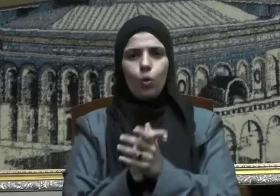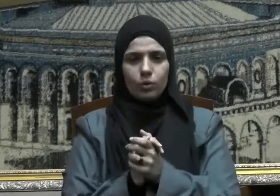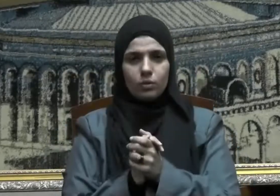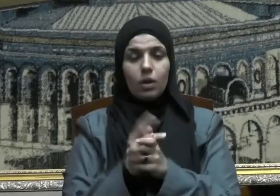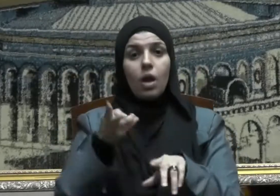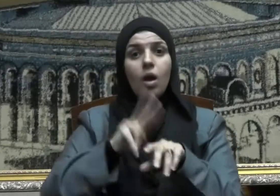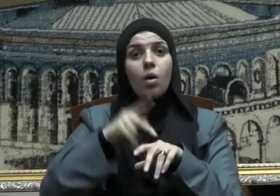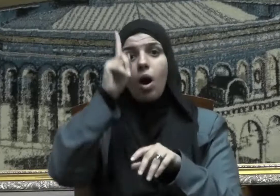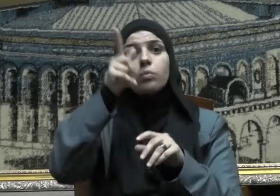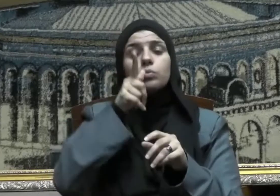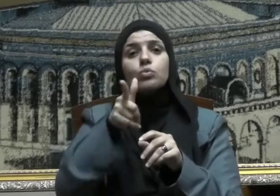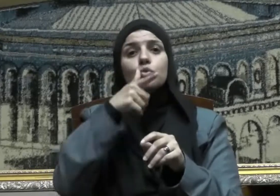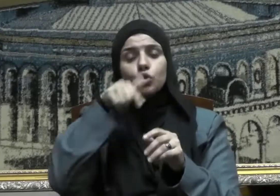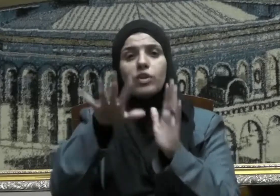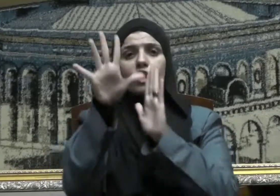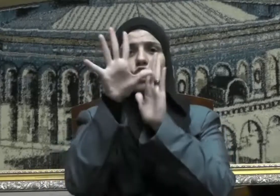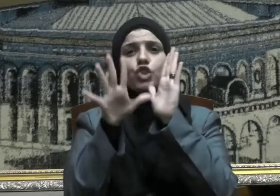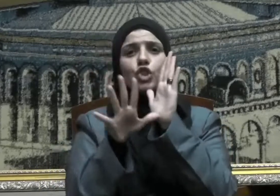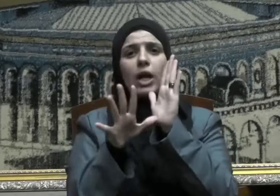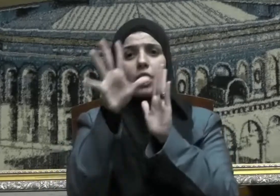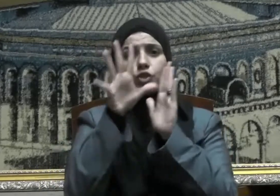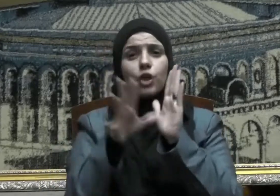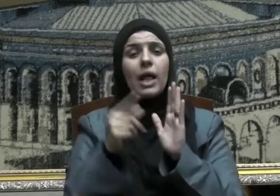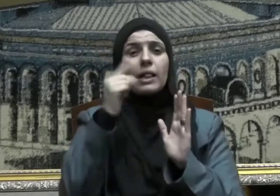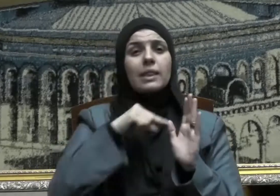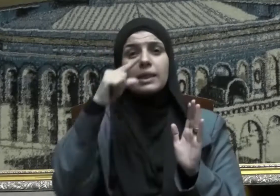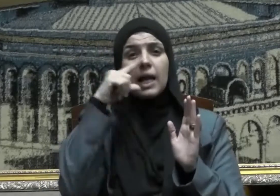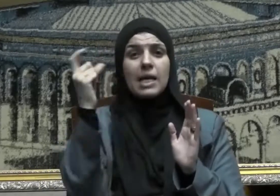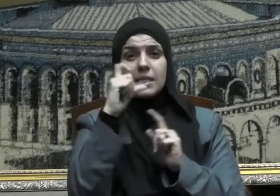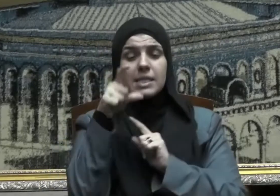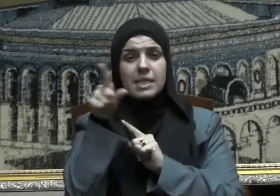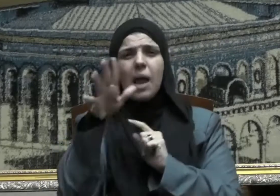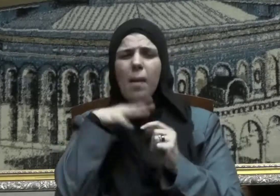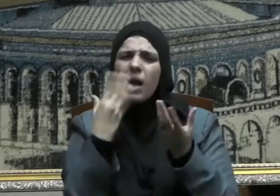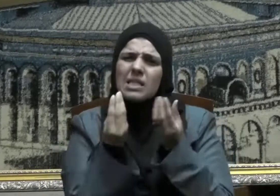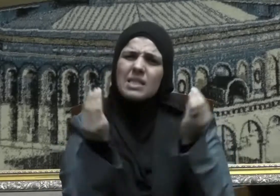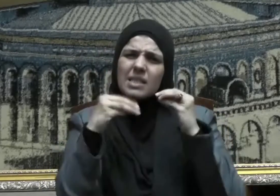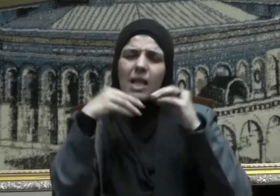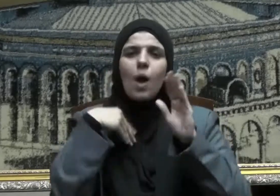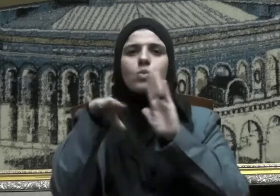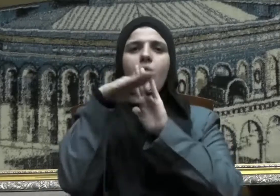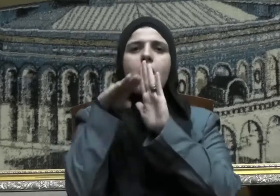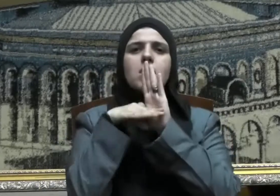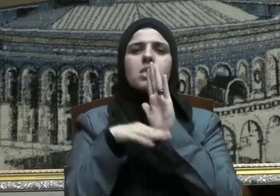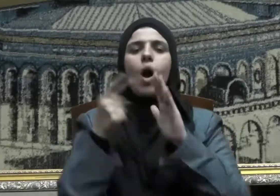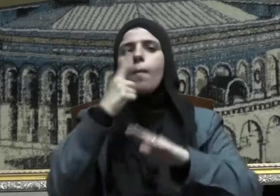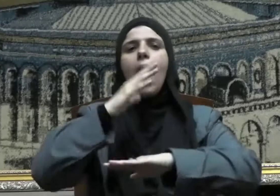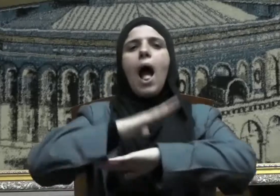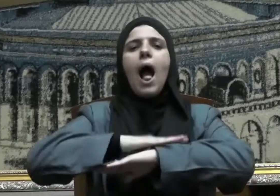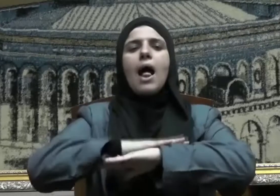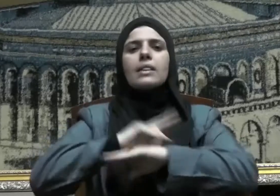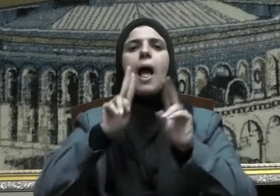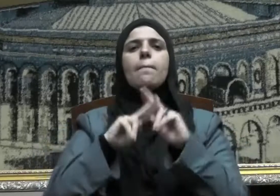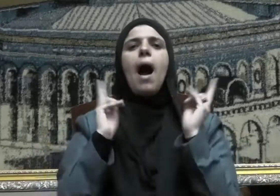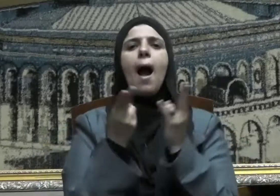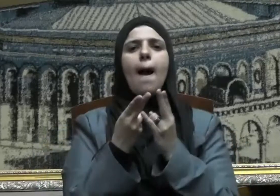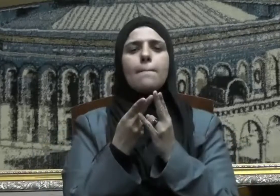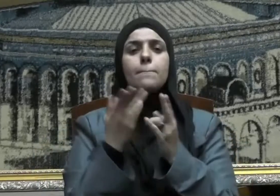كله ولقد حفلت الشريعة الاسلامية بالعديد من النظم والاداب العامة